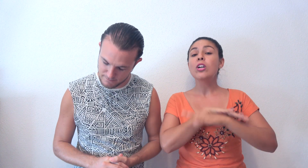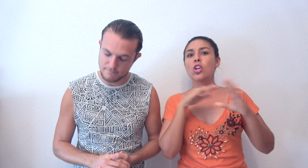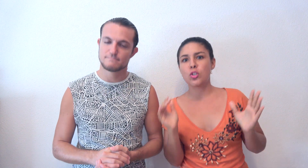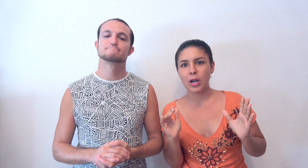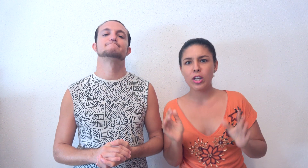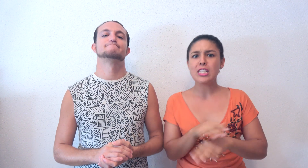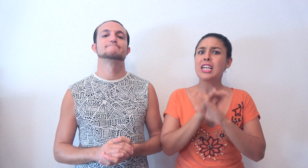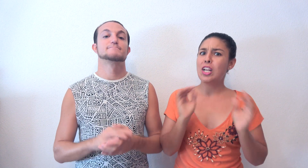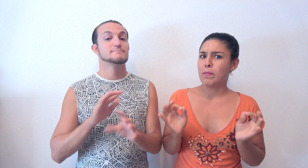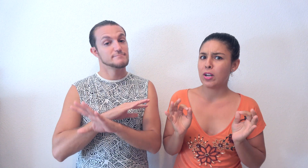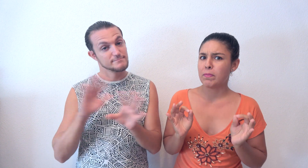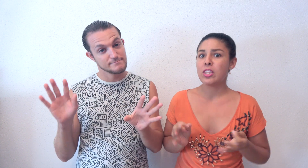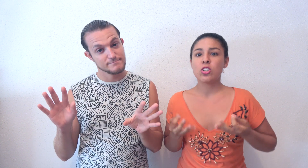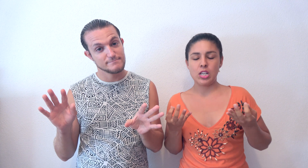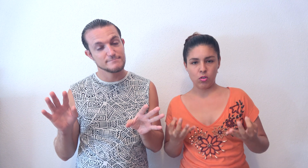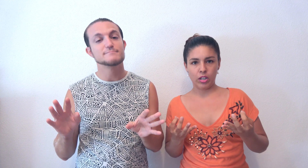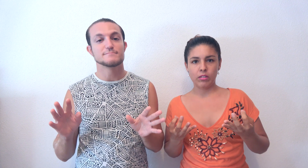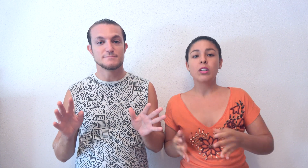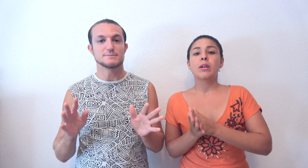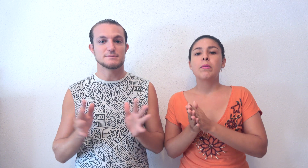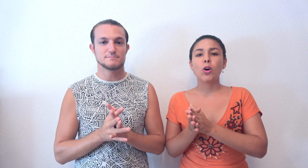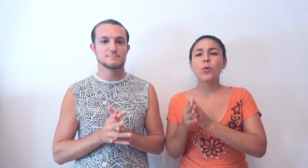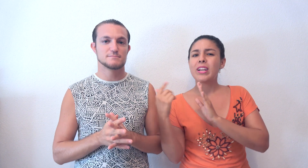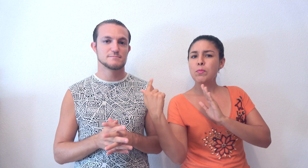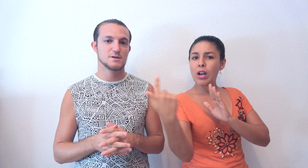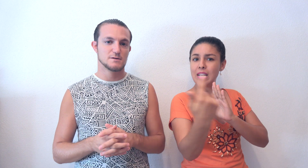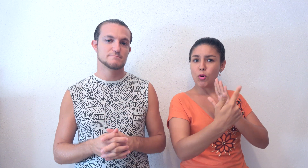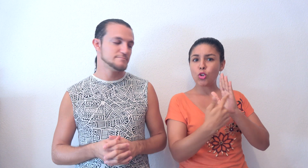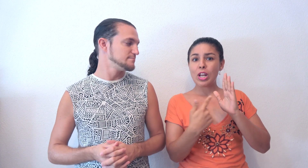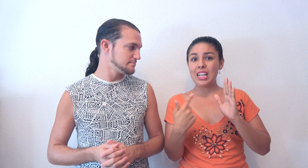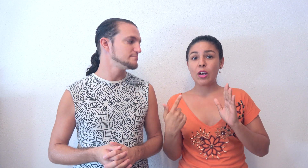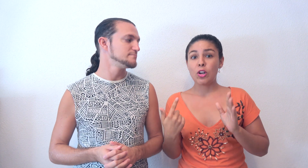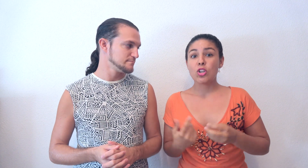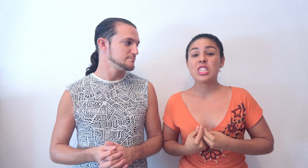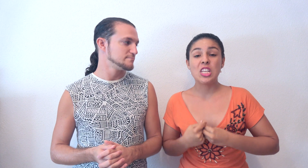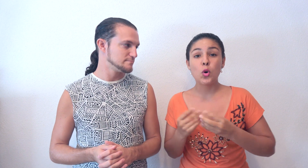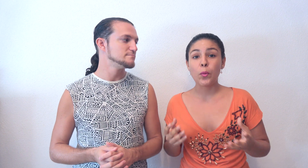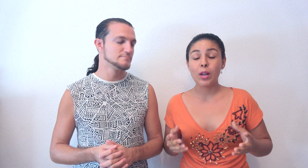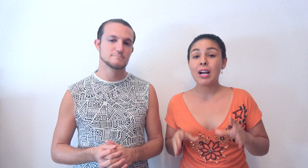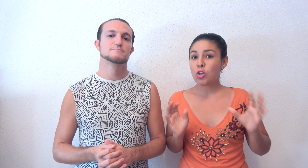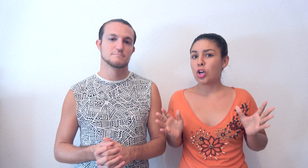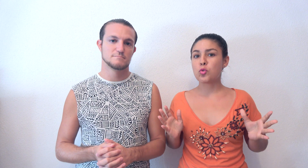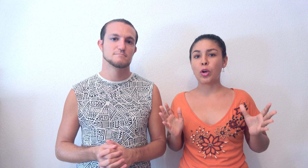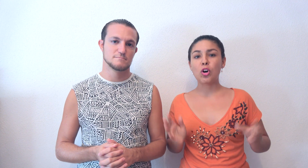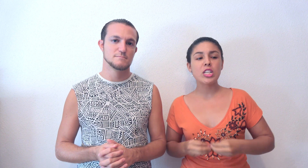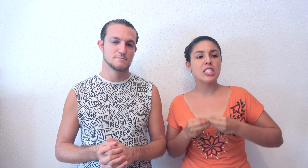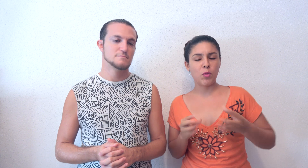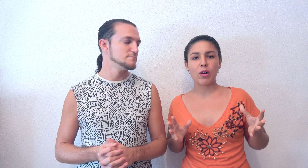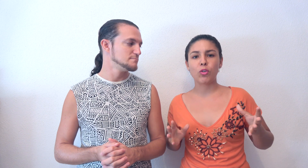los mejores y los mejores precios se agotan. Moveréis por toda la isla con el coche sin ningún problema. Cogeréis un buen coche, que se mueva con